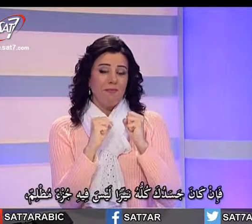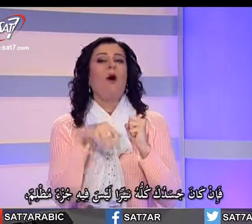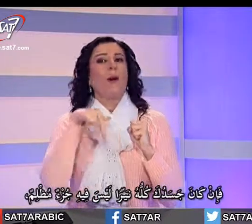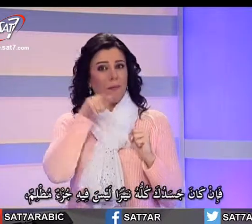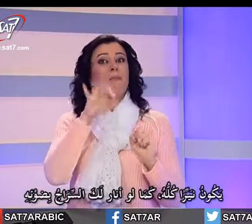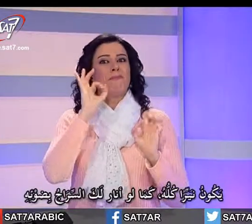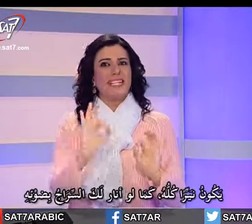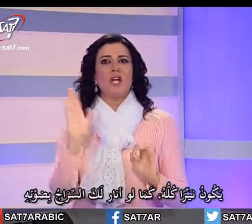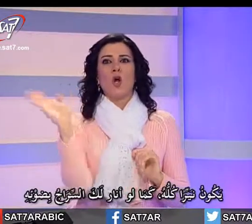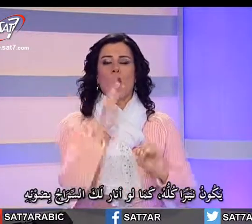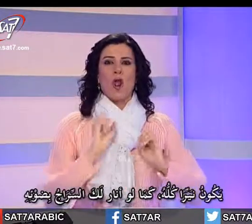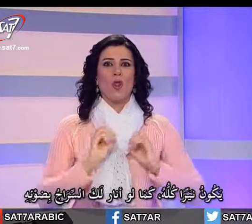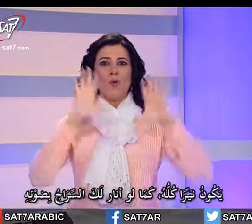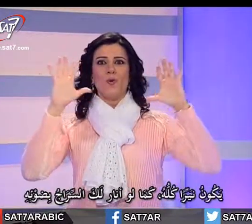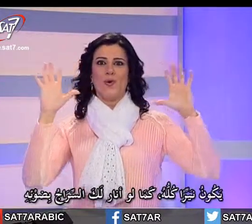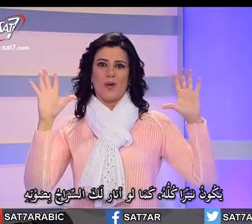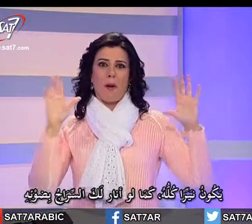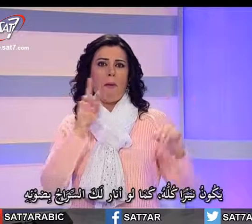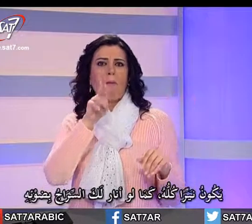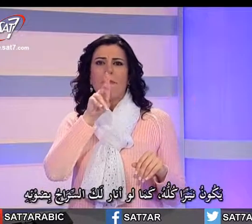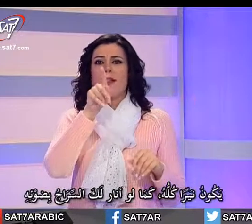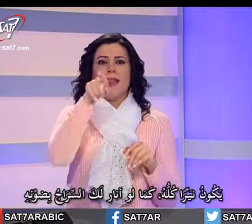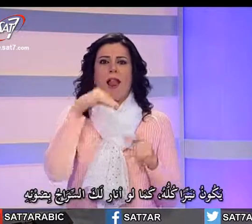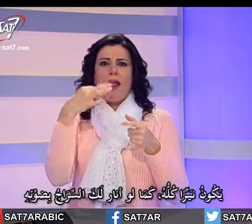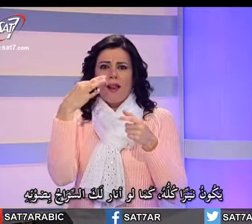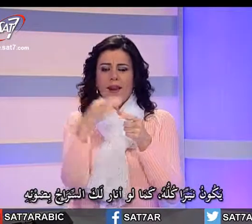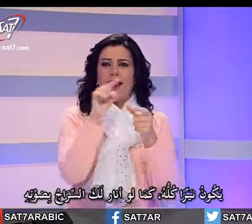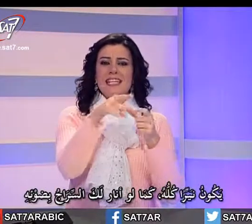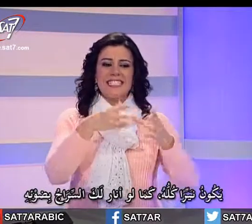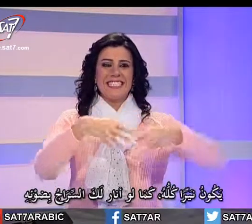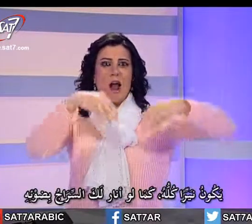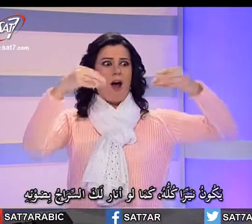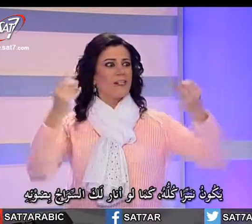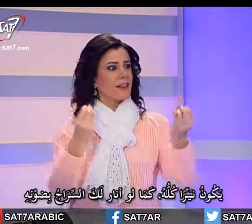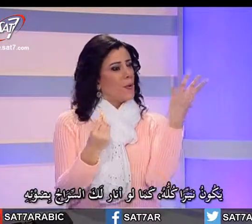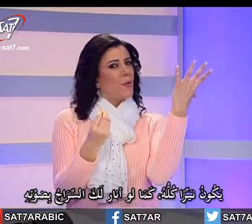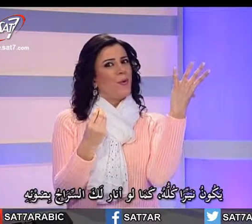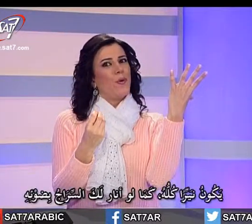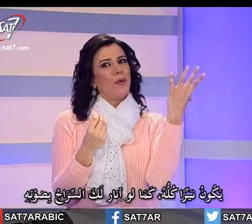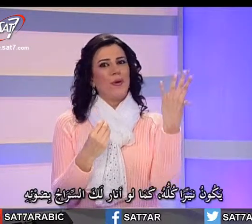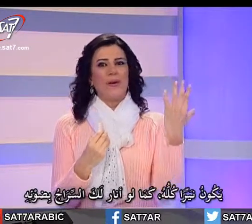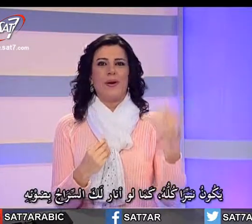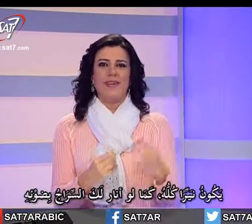مظلم يكون نيراً كلهم كما لو أنار لك السراج بدوئه